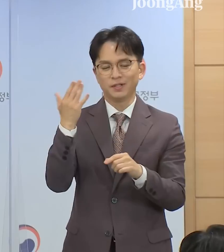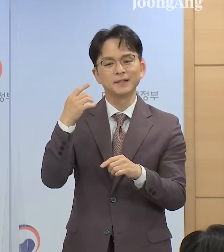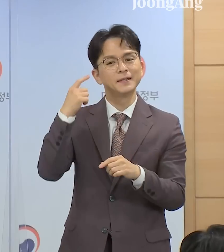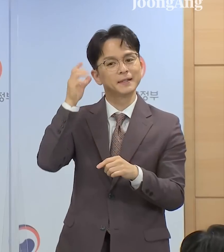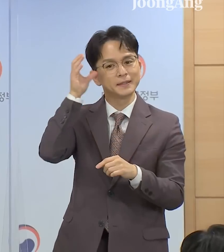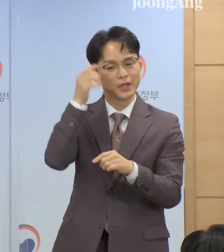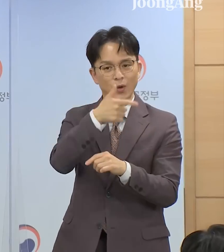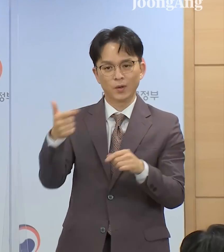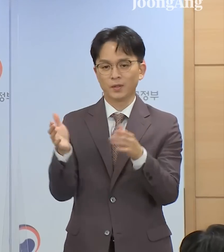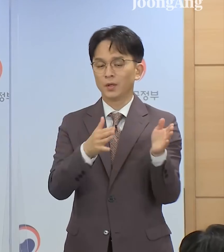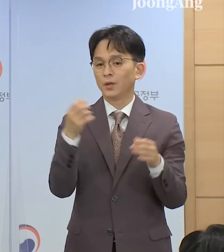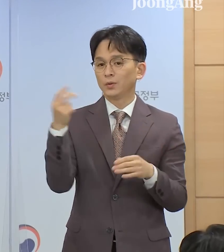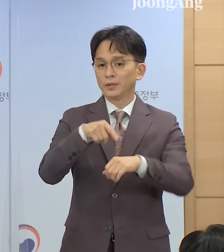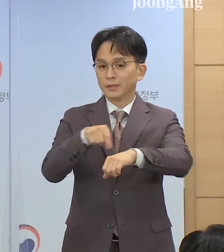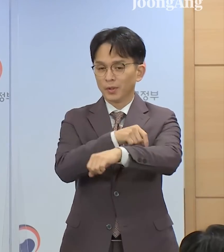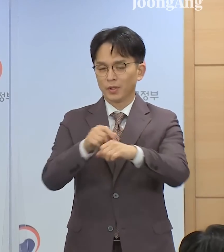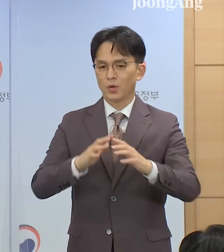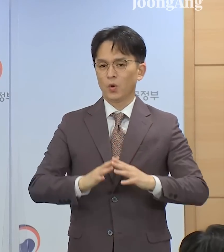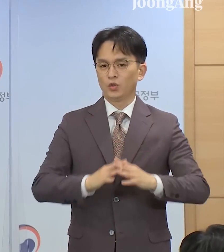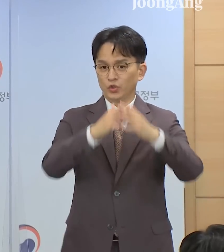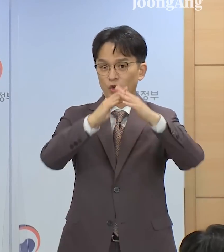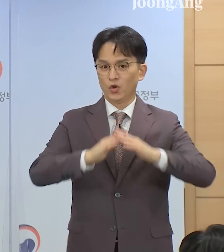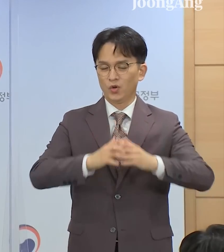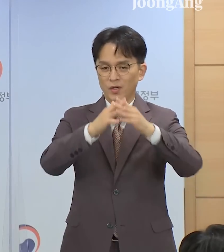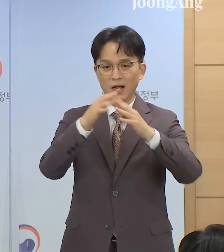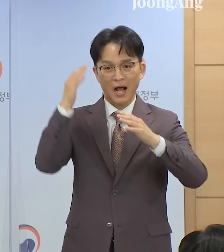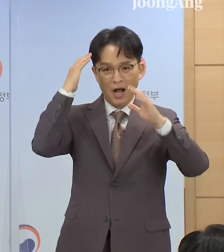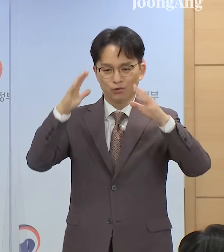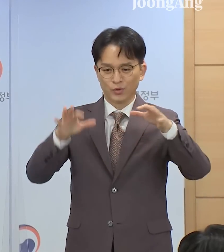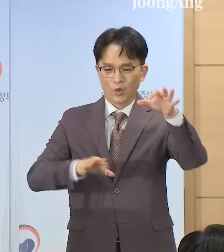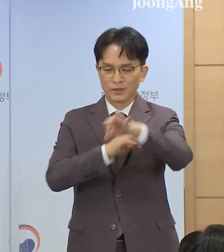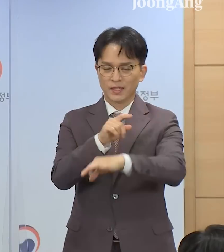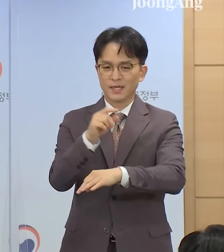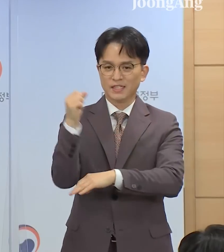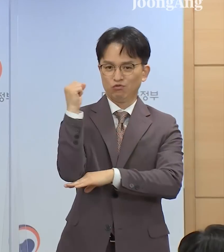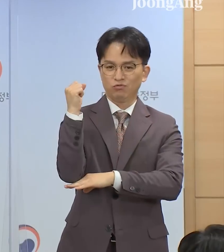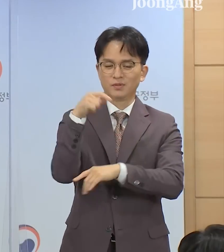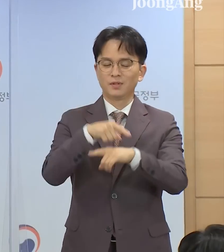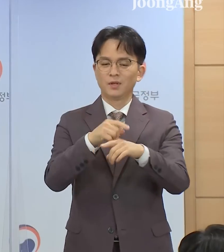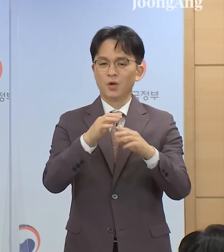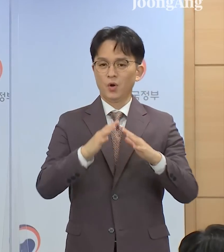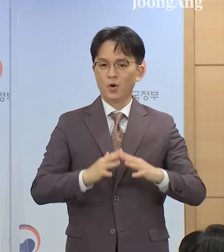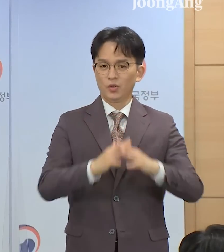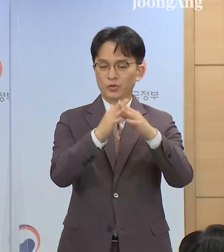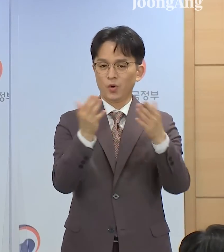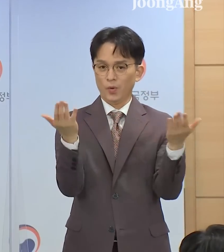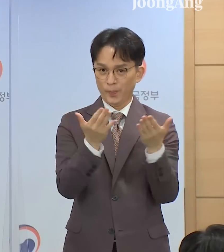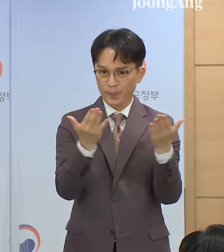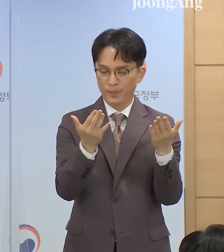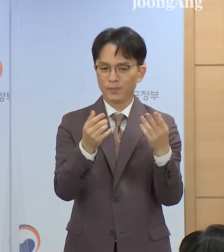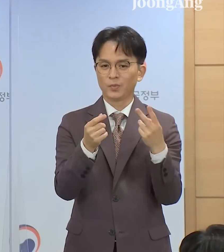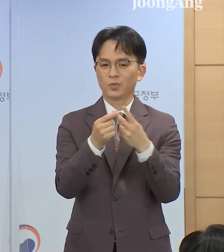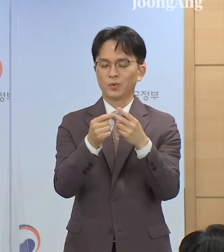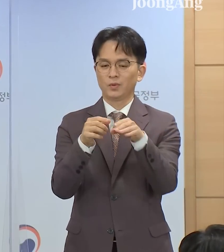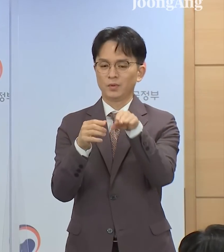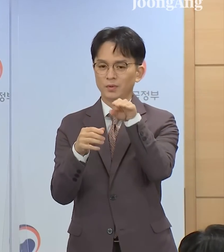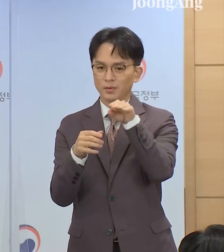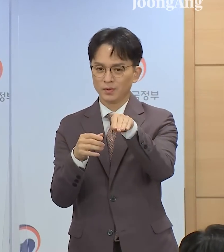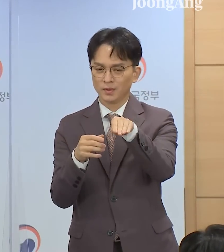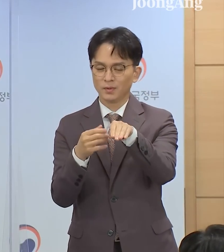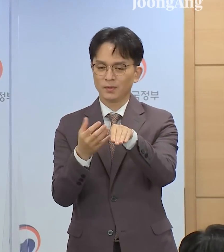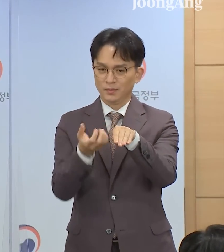큰 비중을 차지하는 건설산업을 정상화하고 대부분 영세사업자들인 자가용 화물차